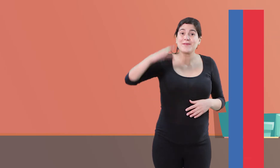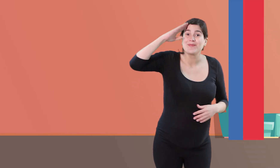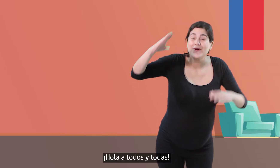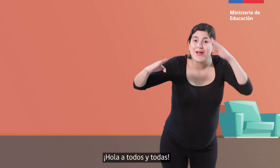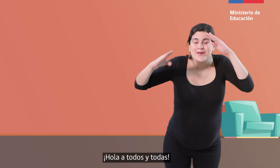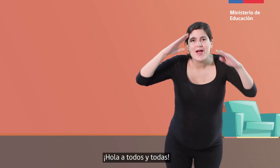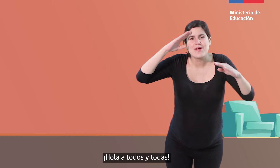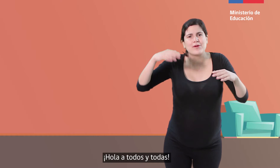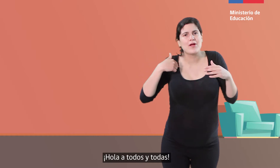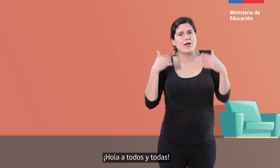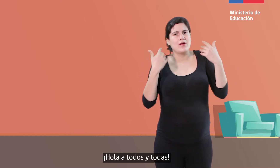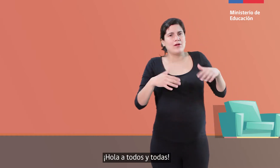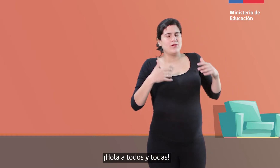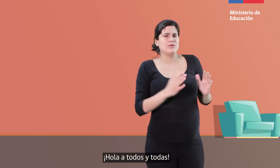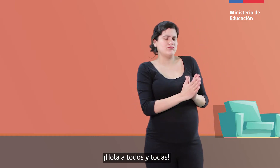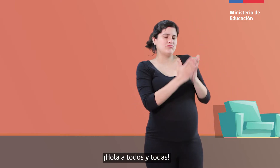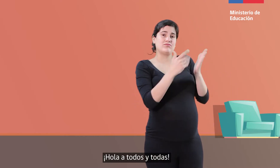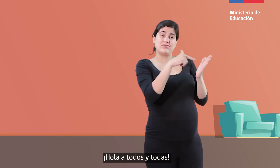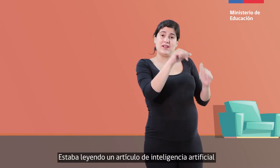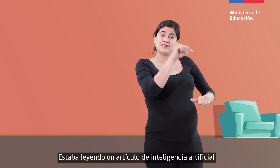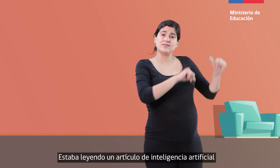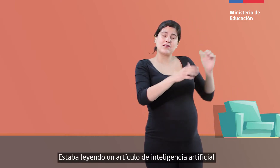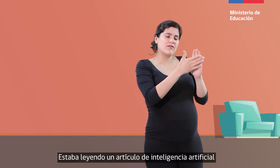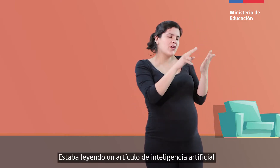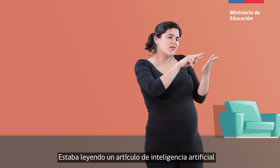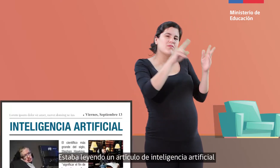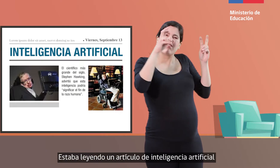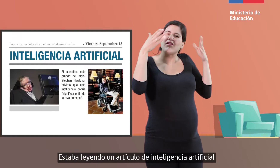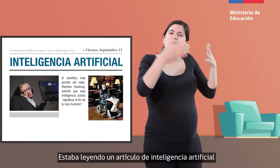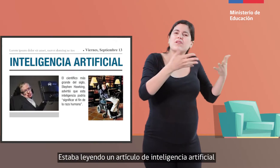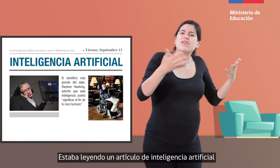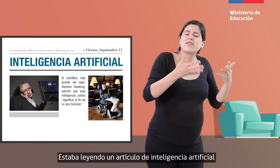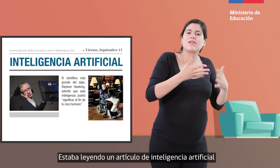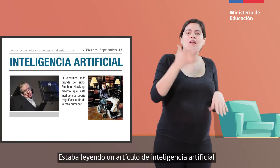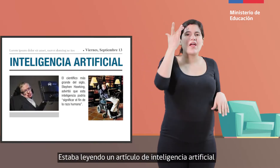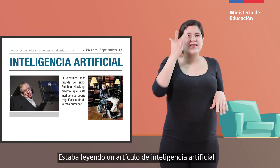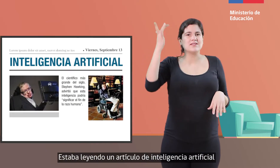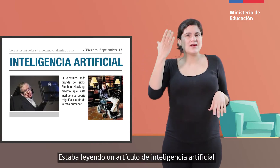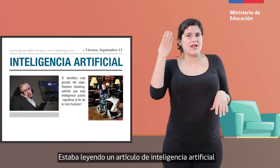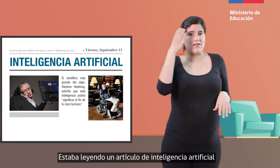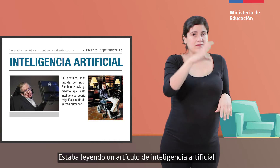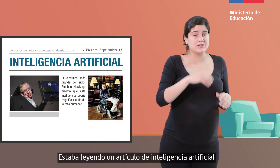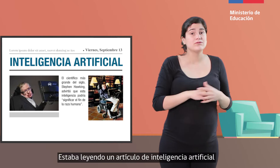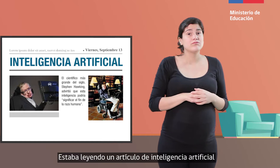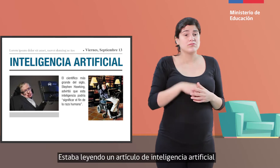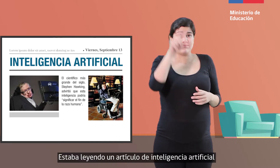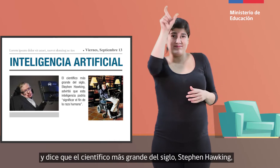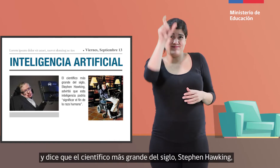Hola a todos y todas, estaba leyendo un artículo de inteligencia artificial y